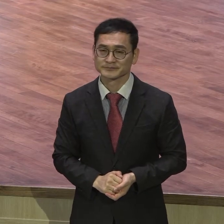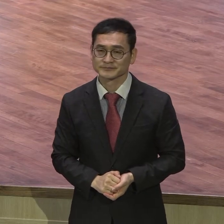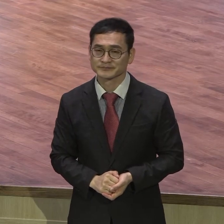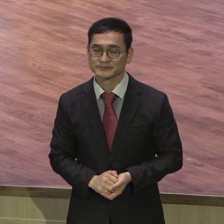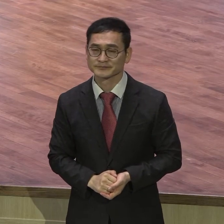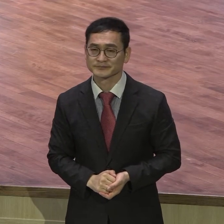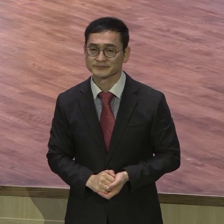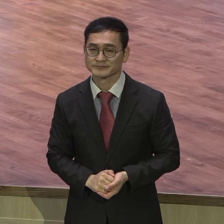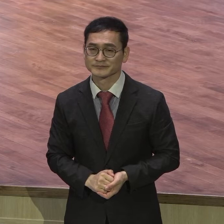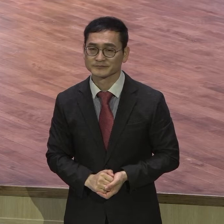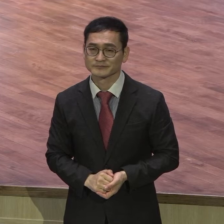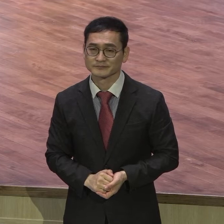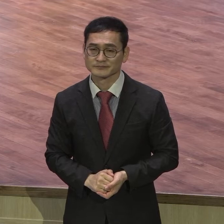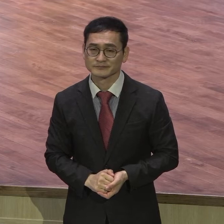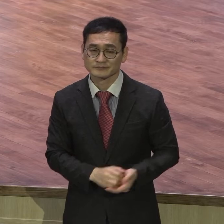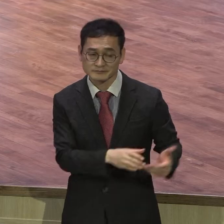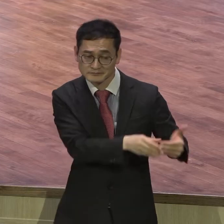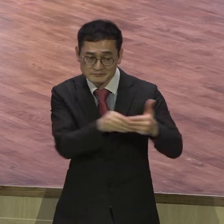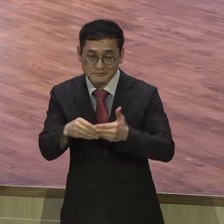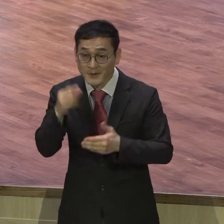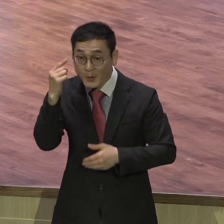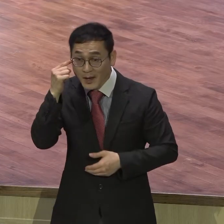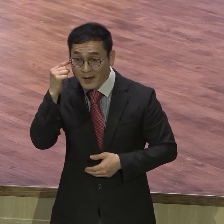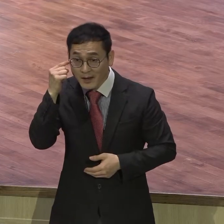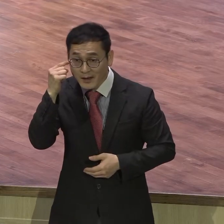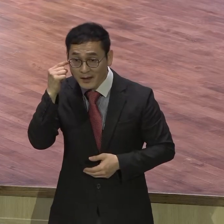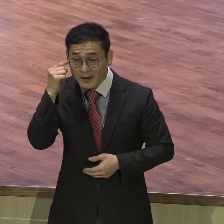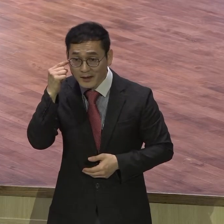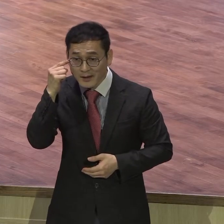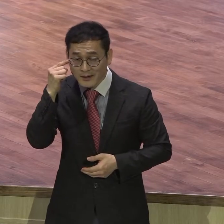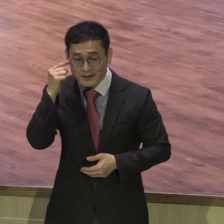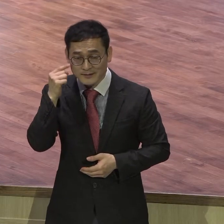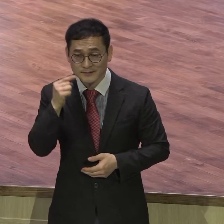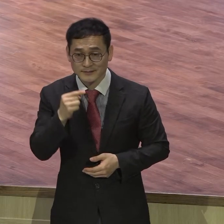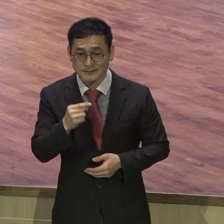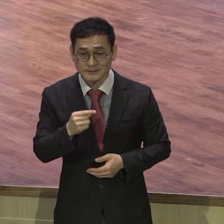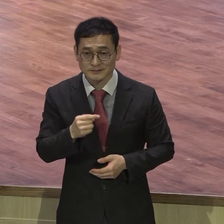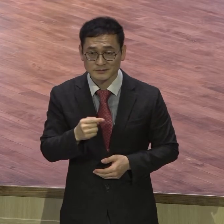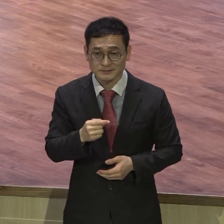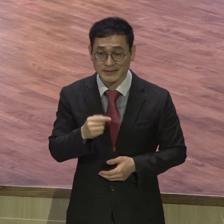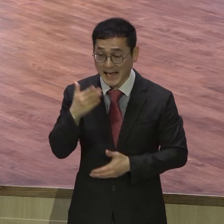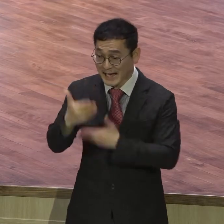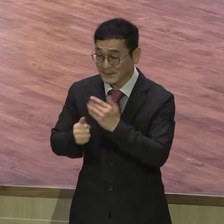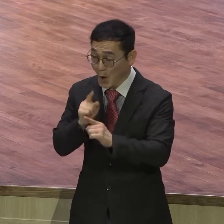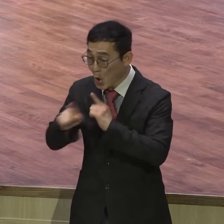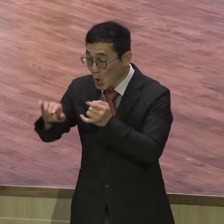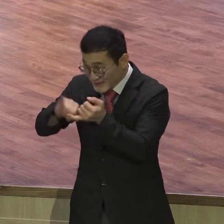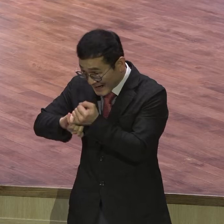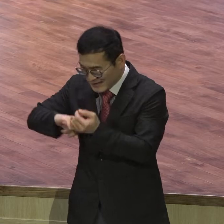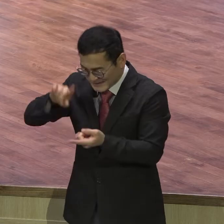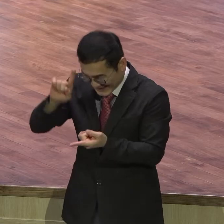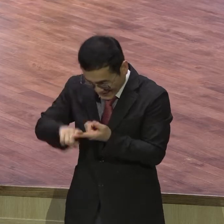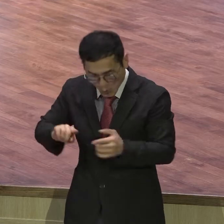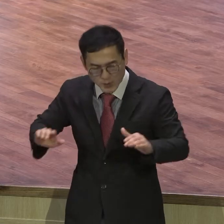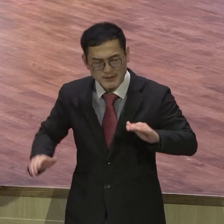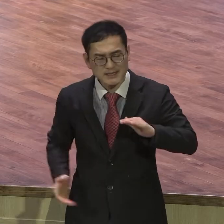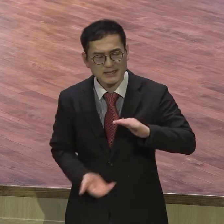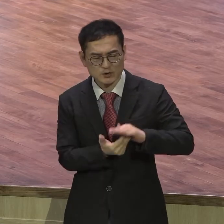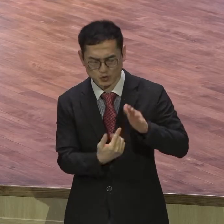신이 말씀하신 은약을 성취하기 위해서 노예에서 해방시켜 내준